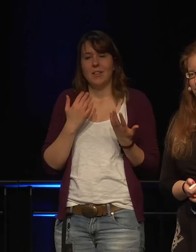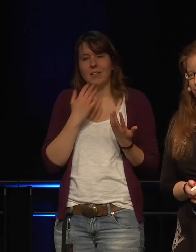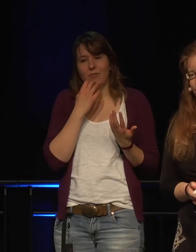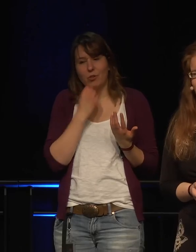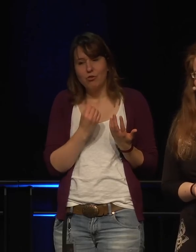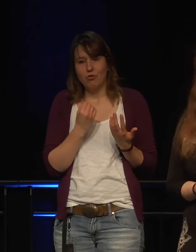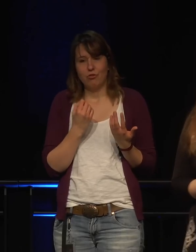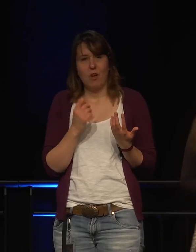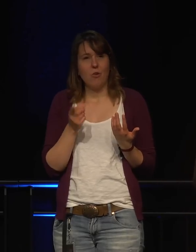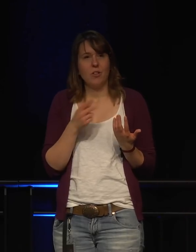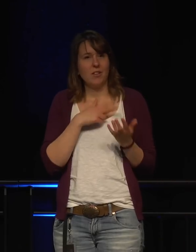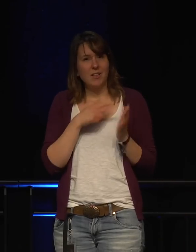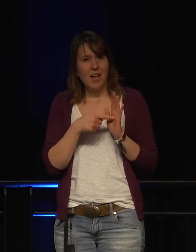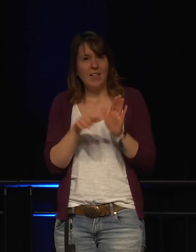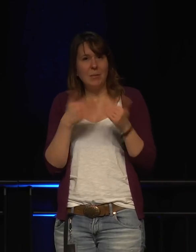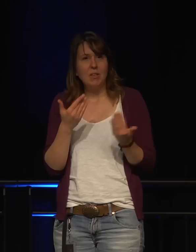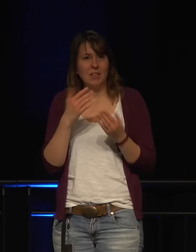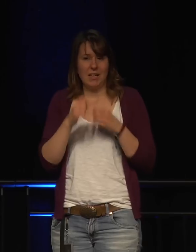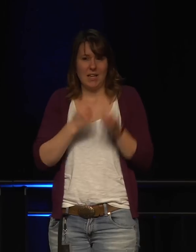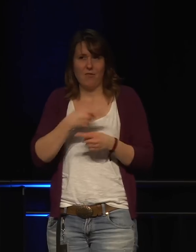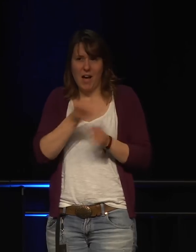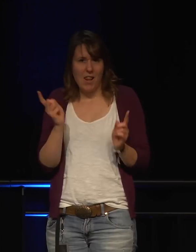Ich wollte noch ein paar andere Sachen erzählen.